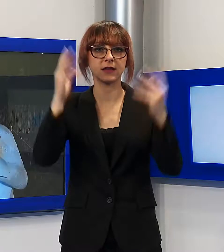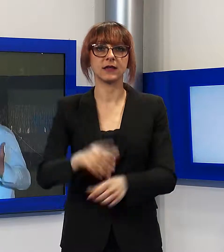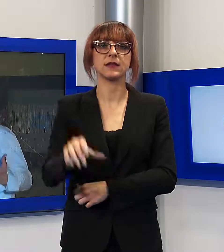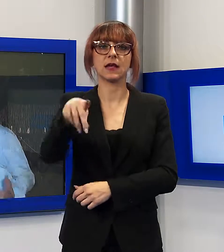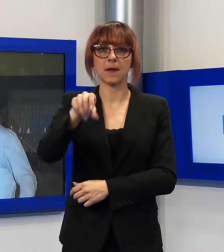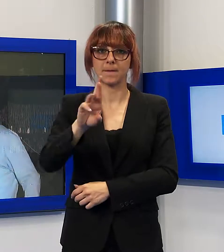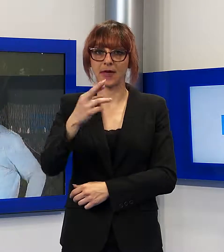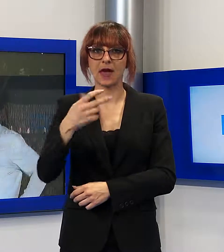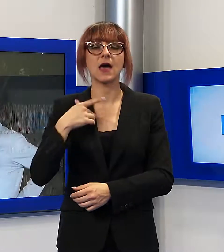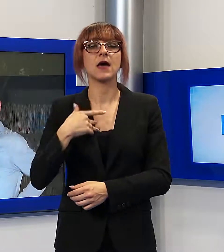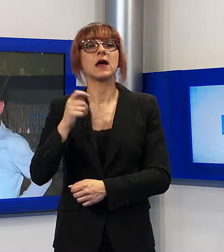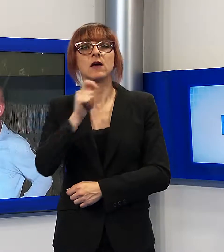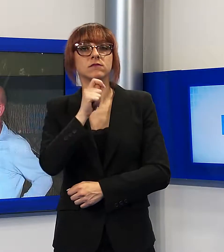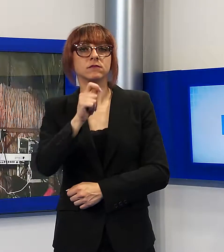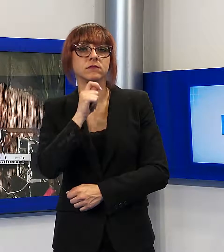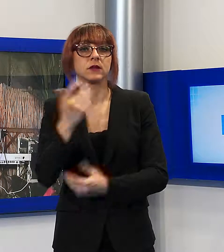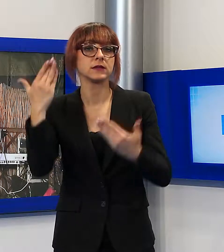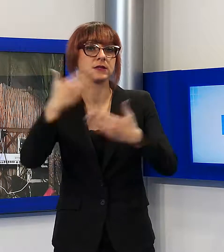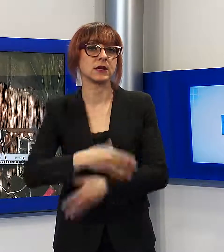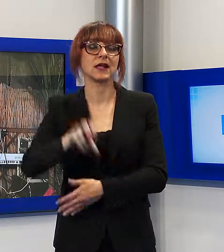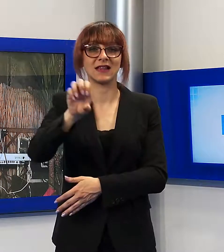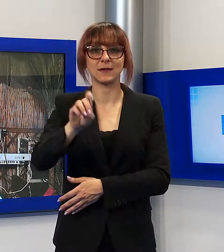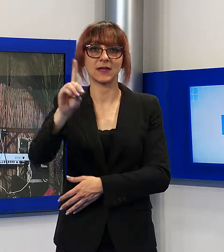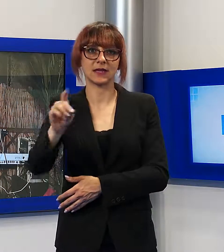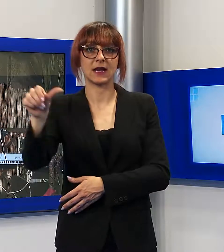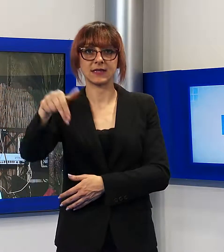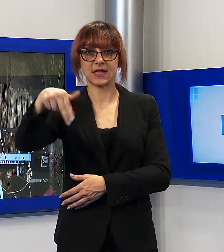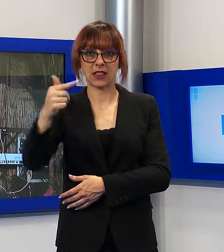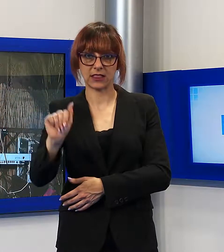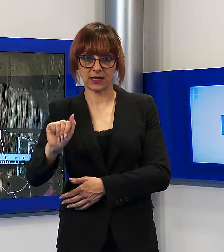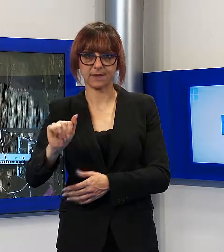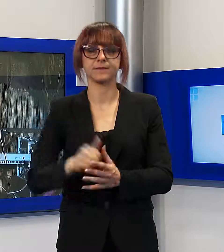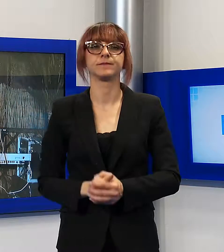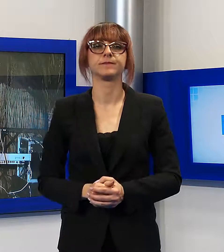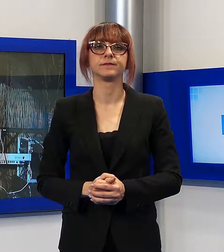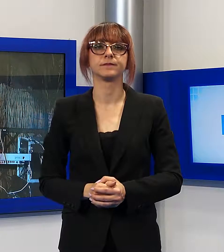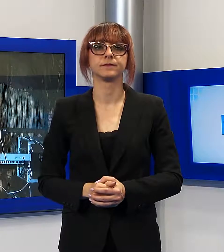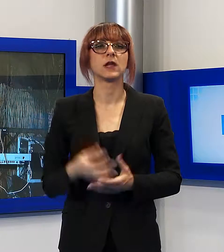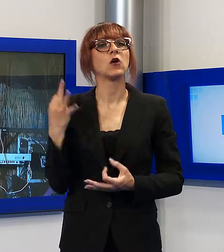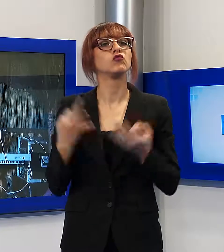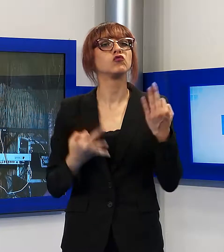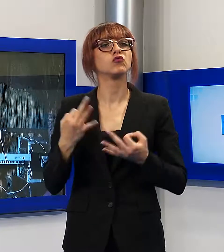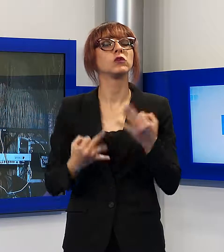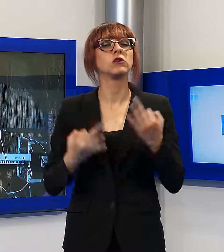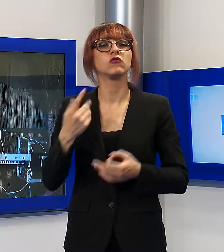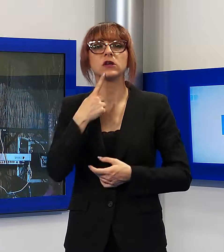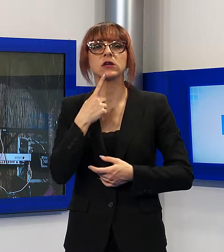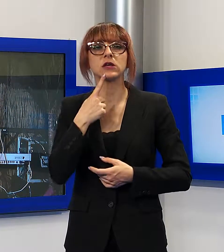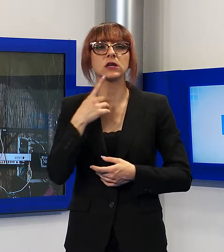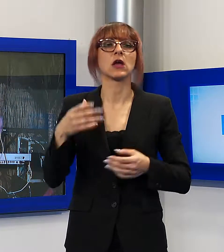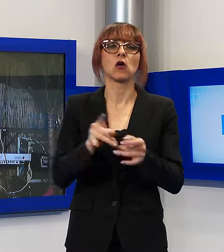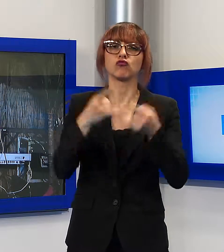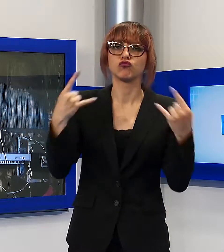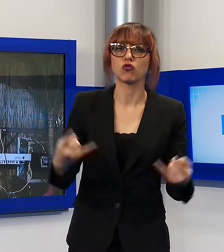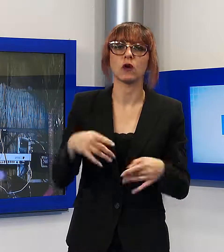bravissima e brillante Elisabetta della Santa. A giudicare i cantanti in gara è una giuria di alto livello, formata da artisti, docenti, manager e giornalisti,